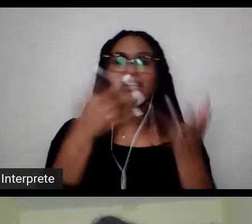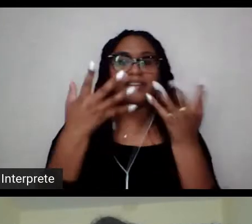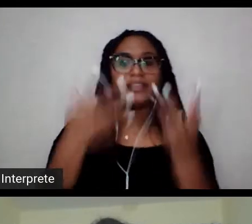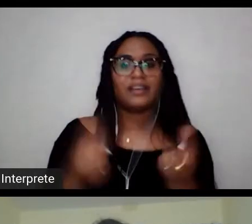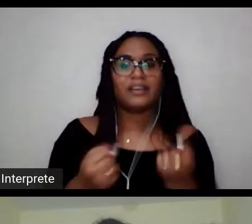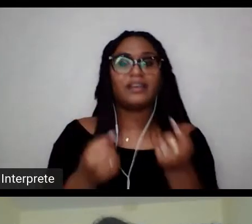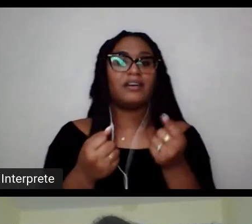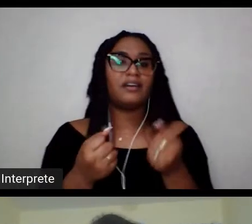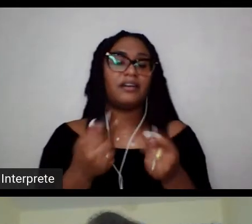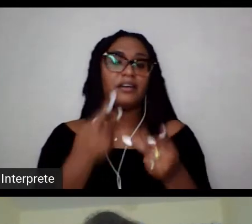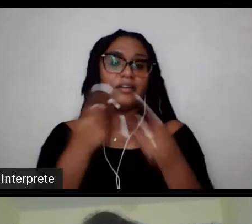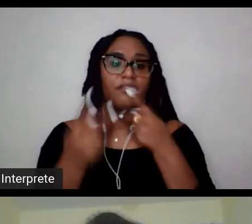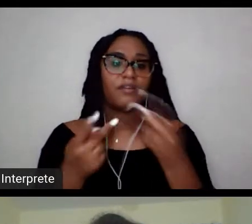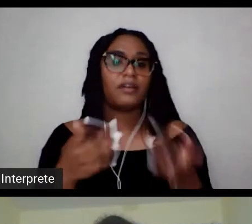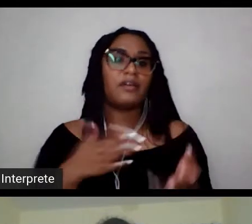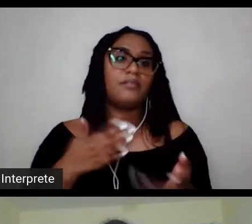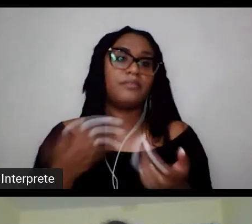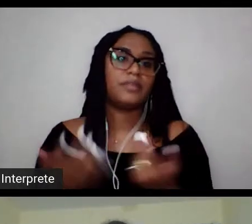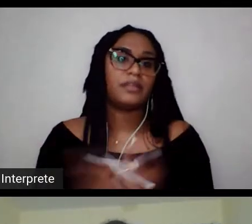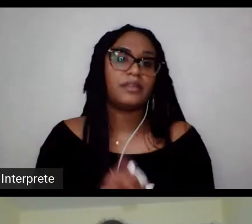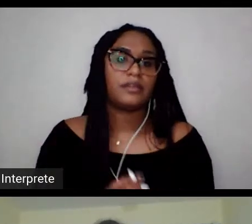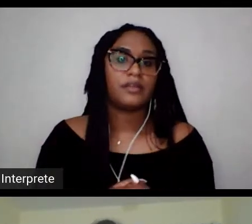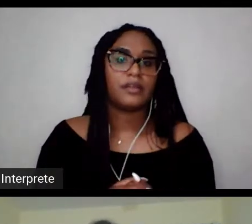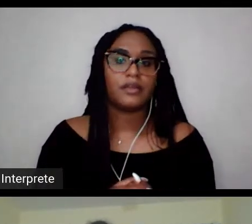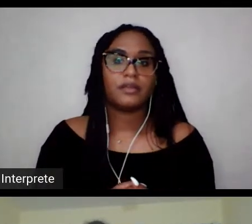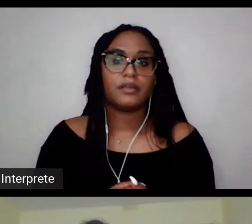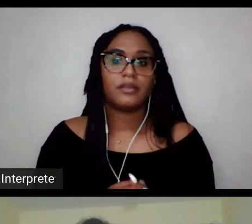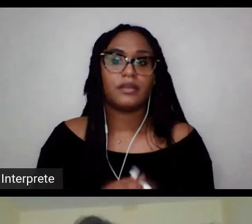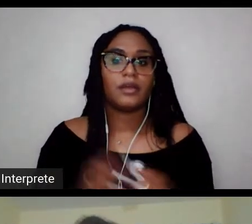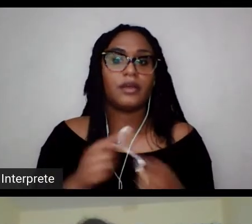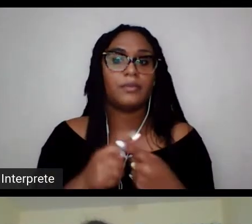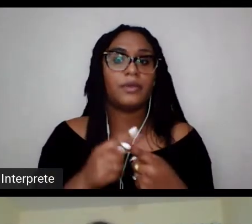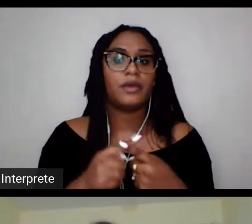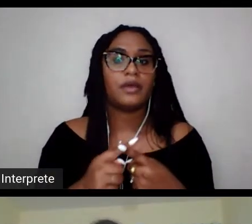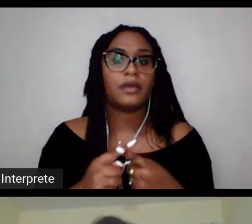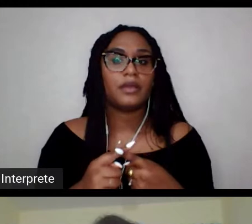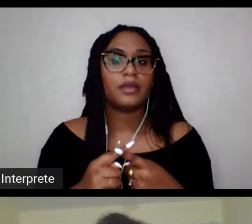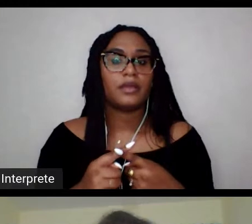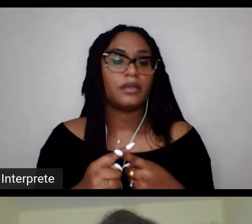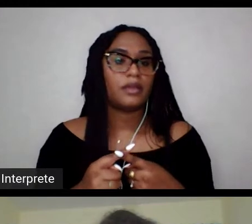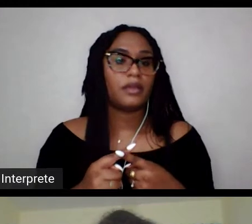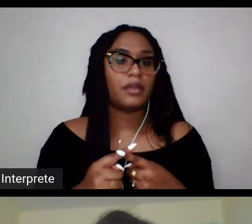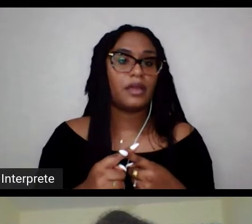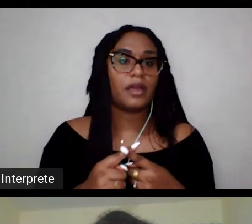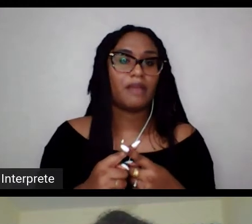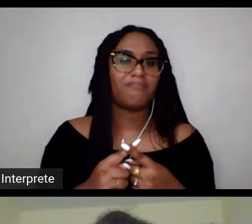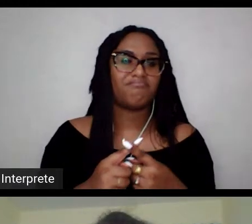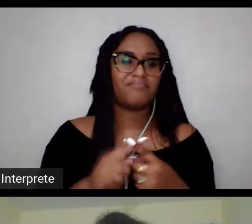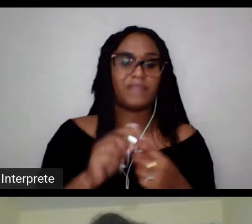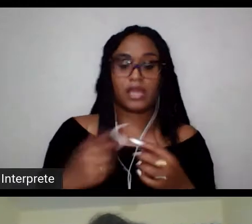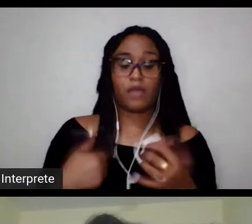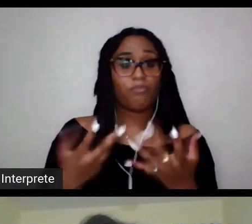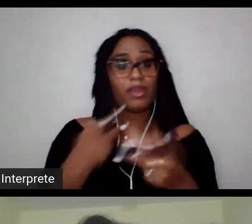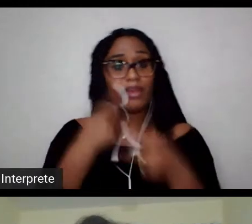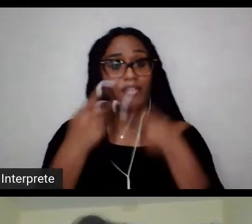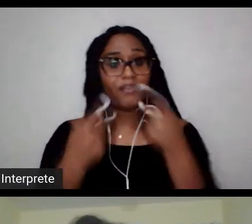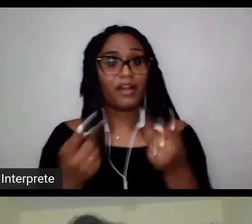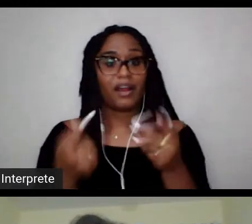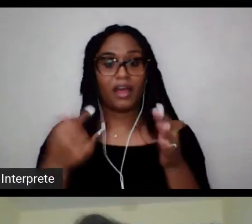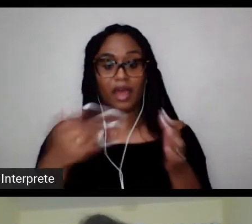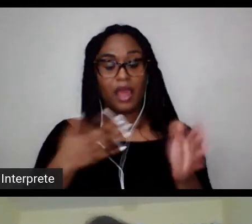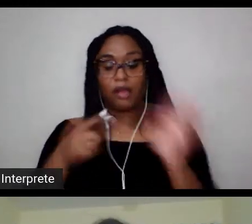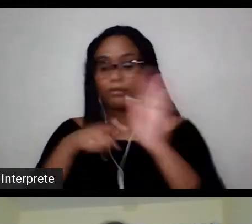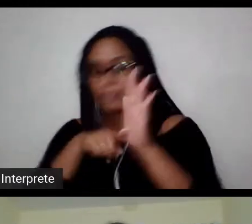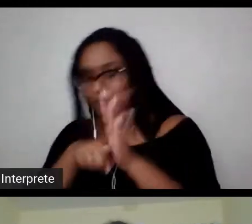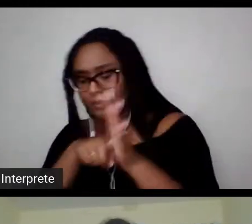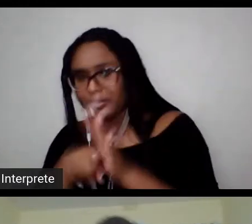os espaços que eu tive para falar, então bastava só, não basta só a fazer pesquisa, a gente tem que ter espaços